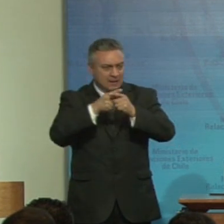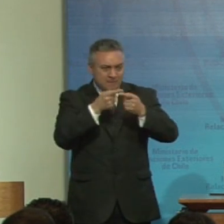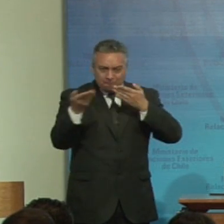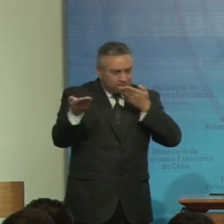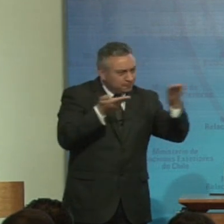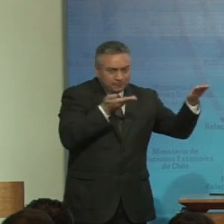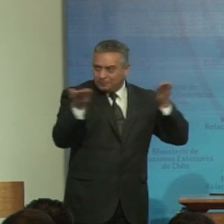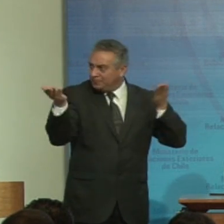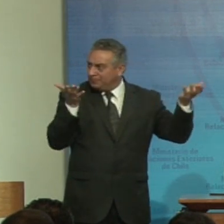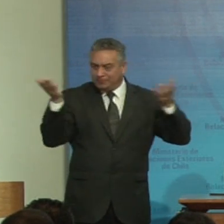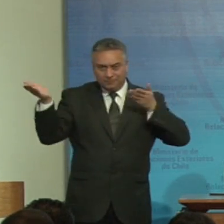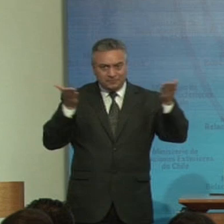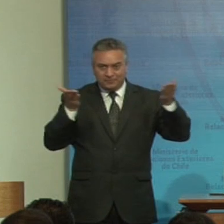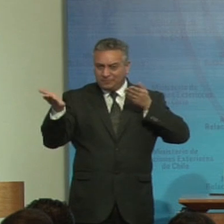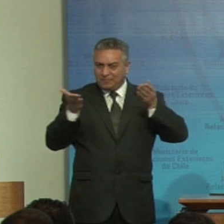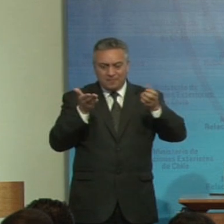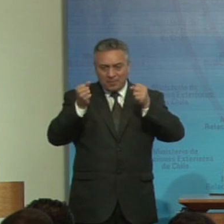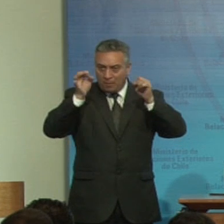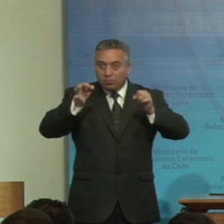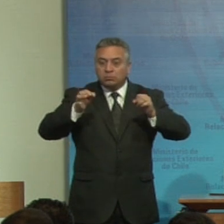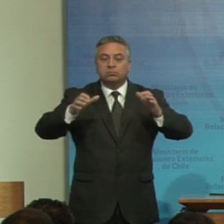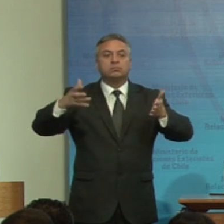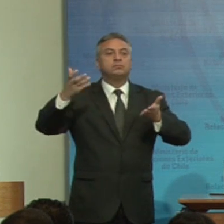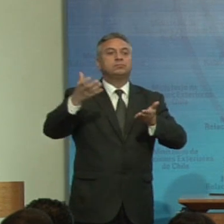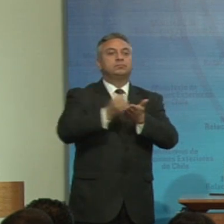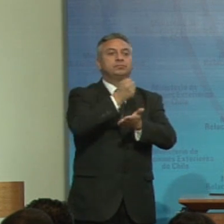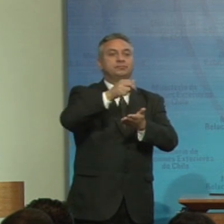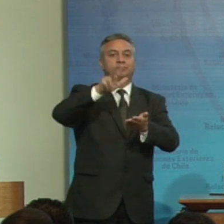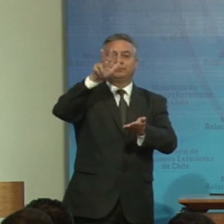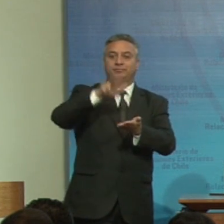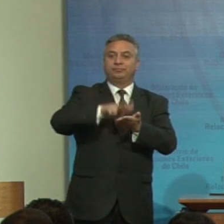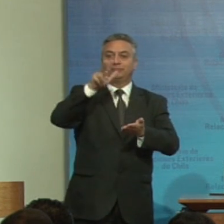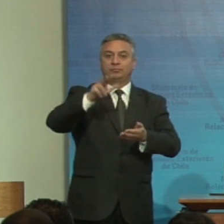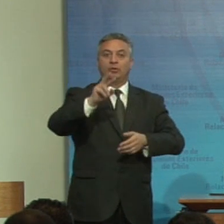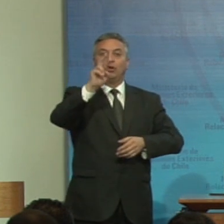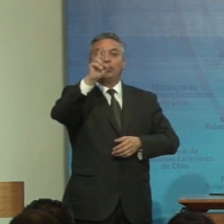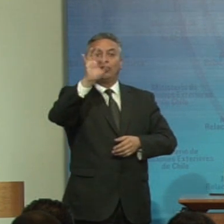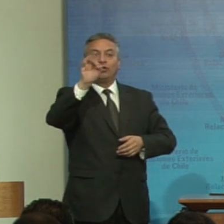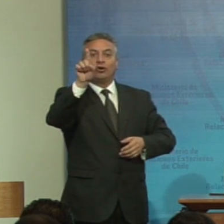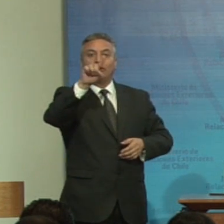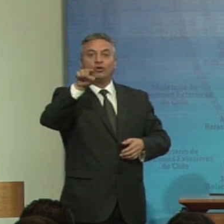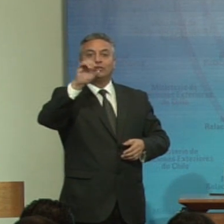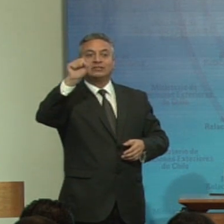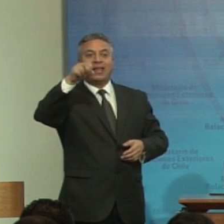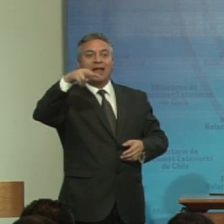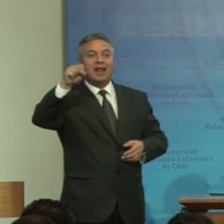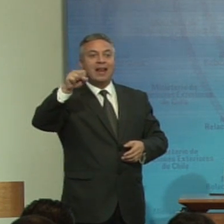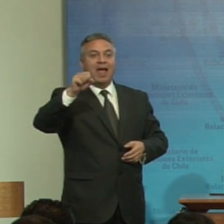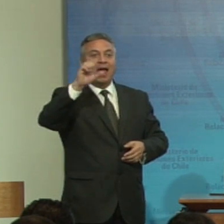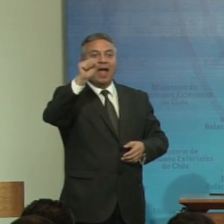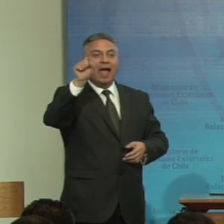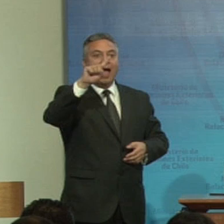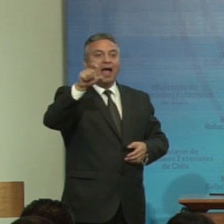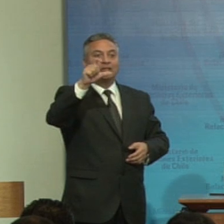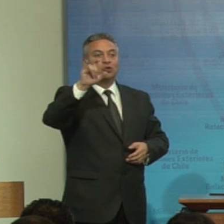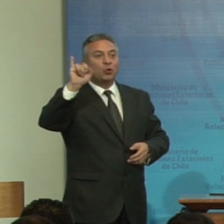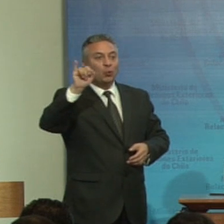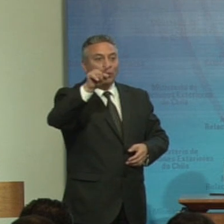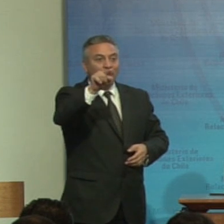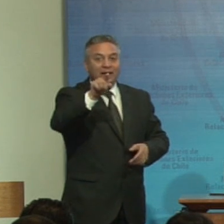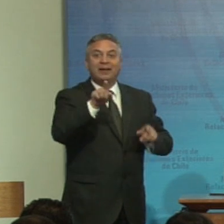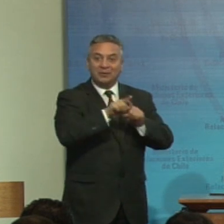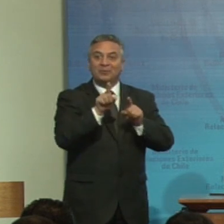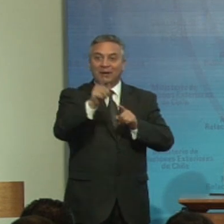con el protocolo facultativo a Roxana Scui con su chica Los Ángeles de Charlie que son